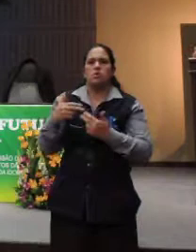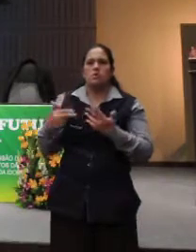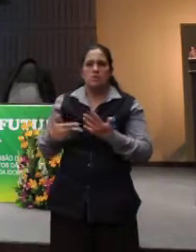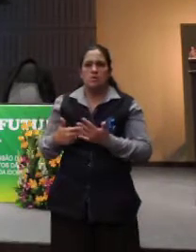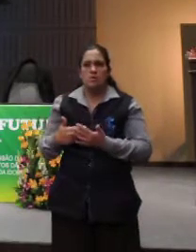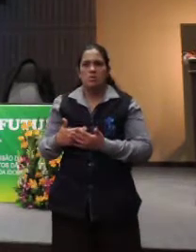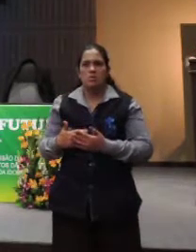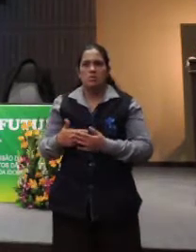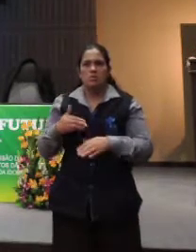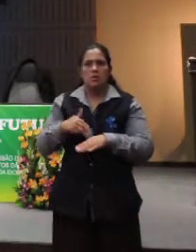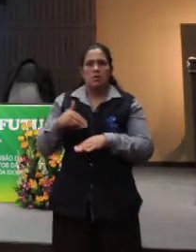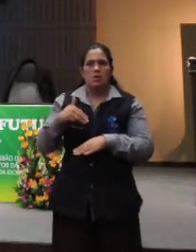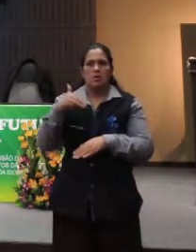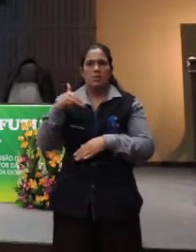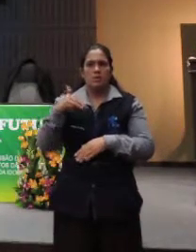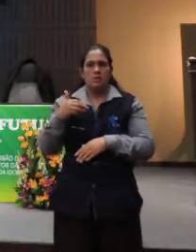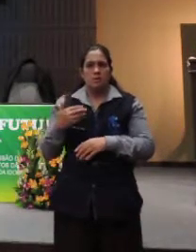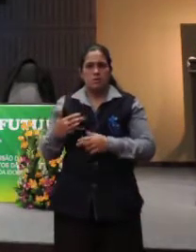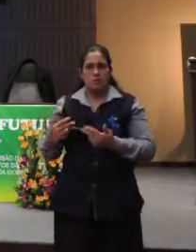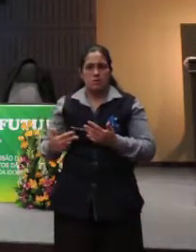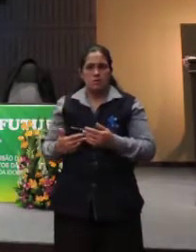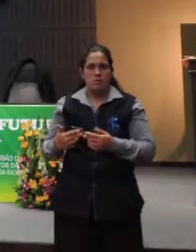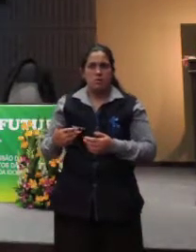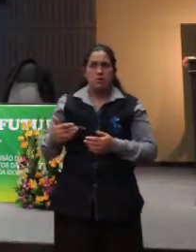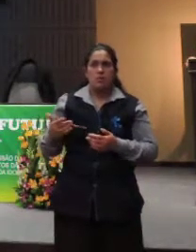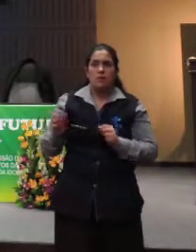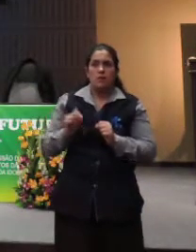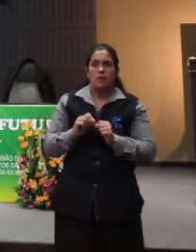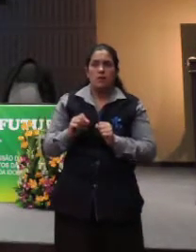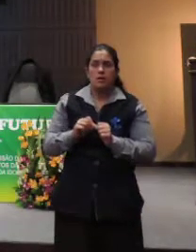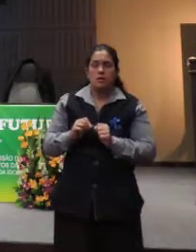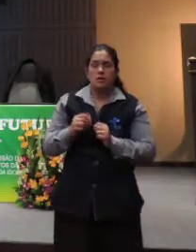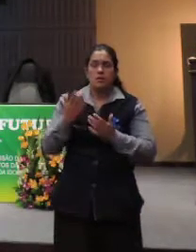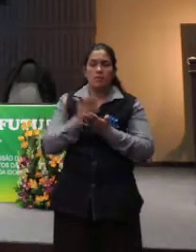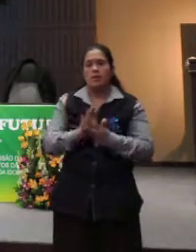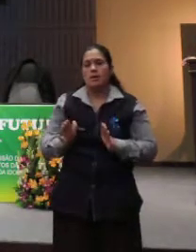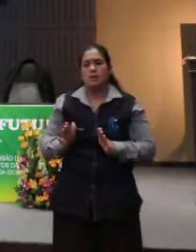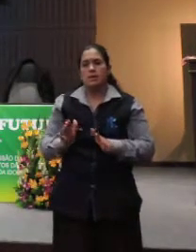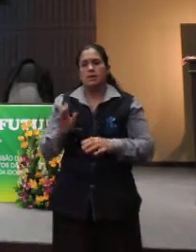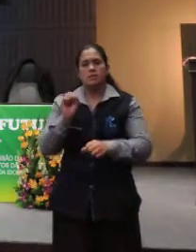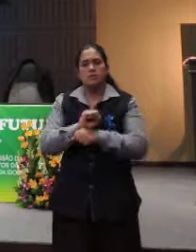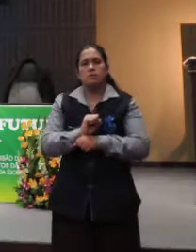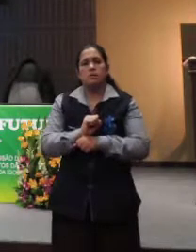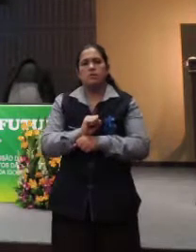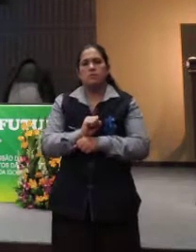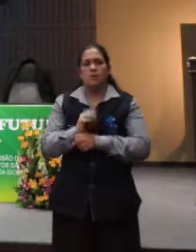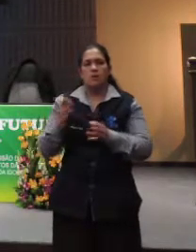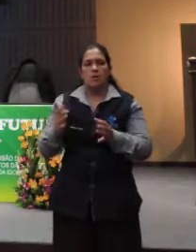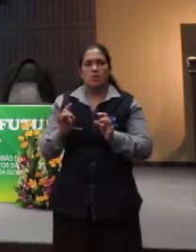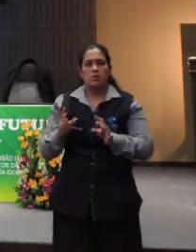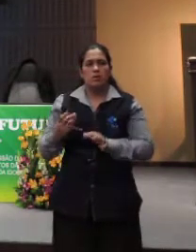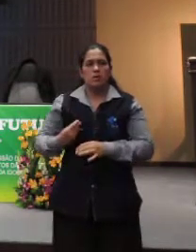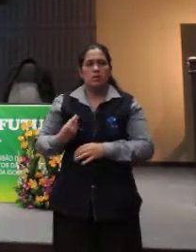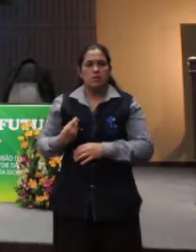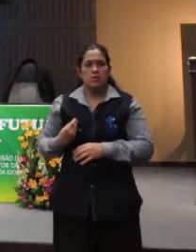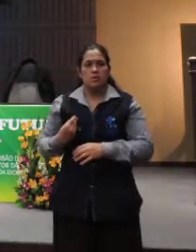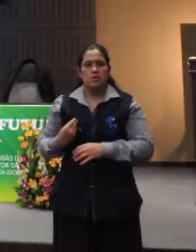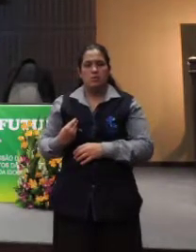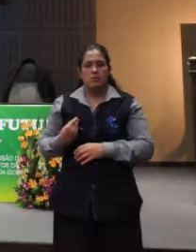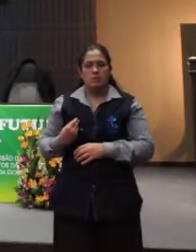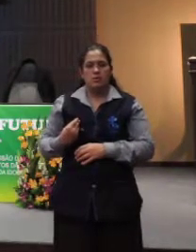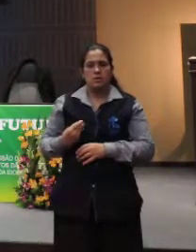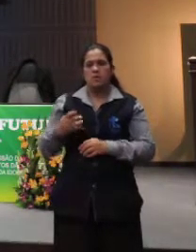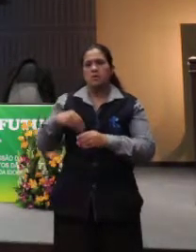aquilo, mestre eu não sei o quê, de repente, não deixa de ser tudo aquilo para ser só um morador daquela casa que ela visita.